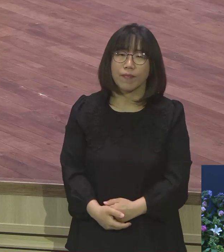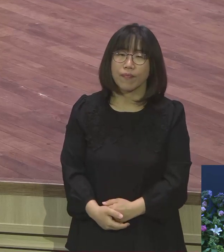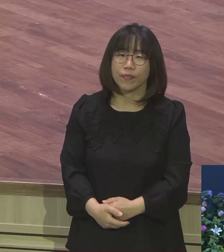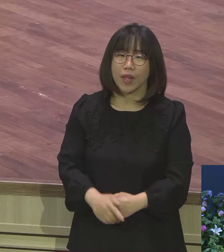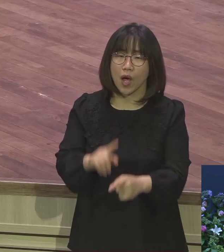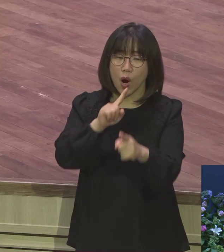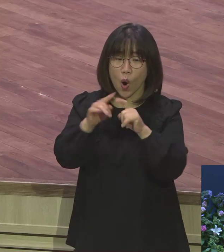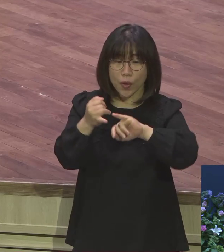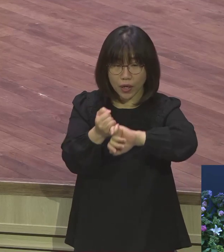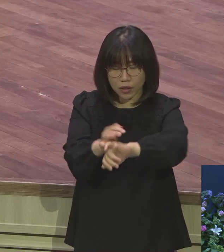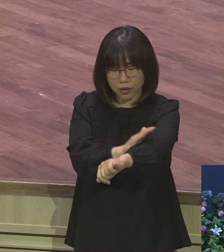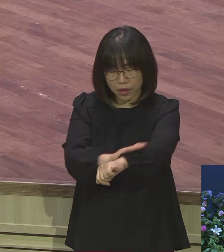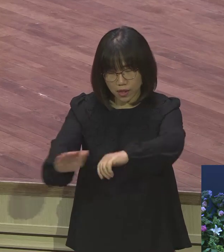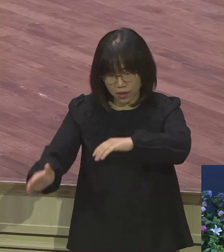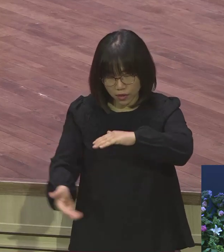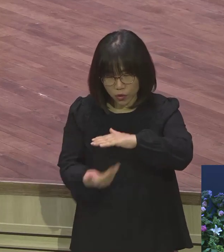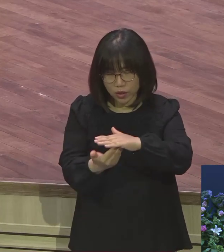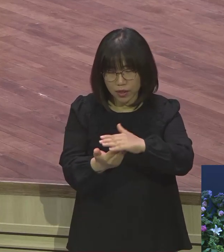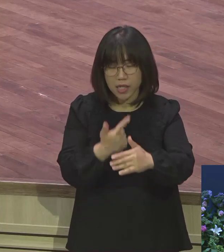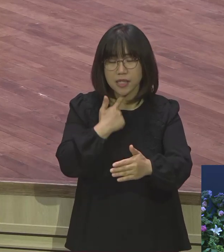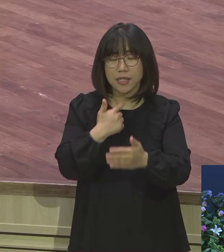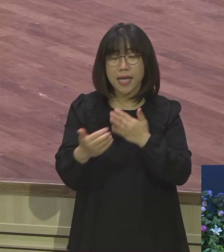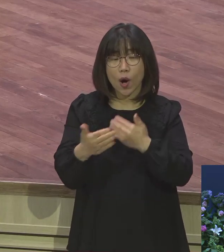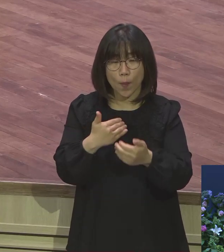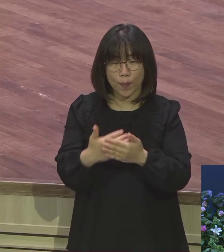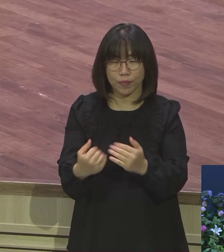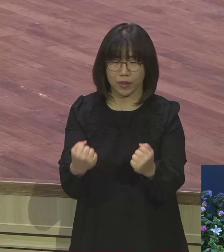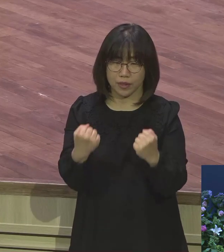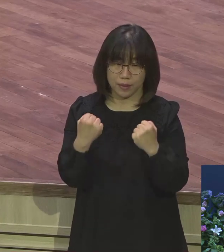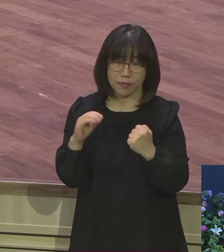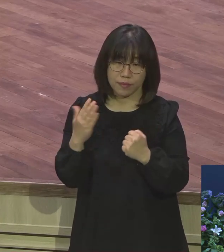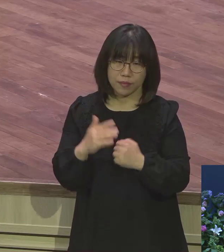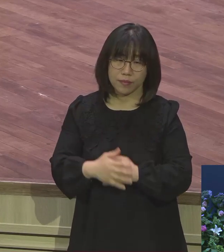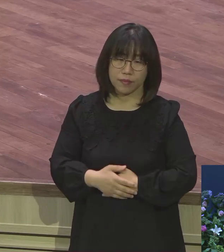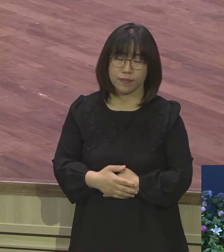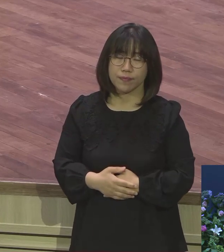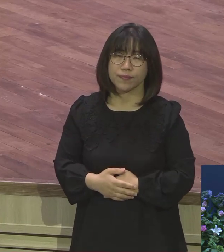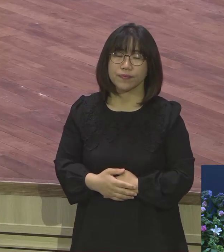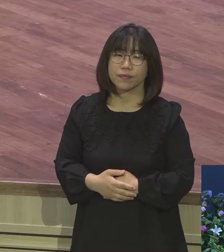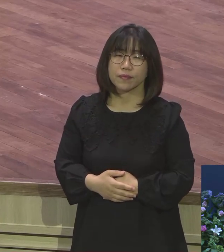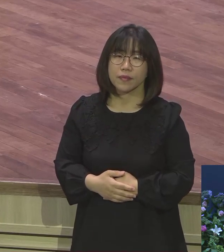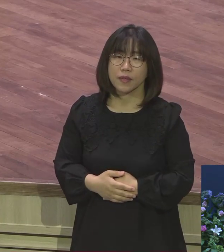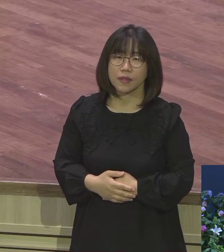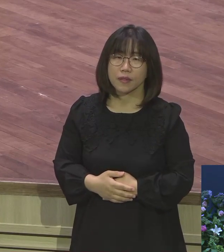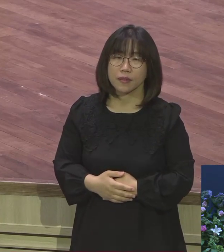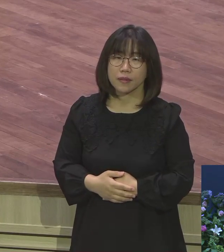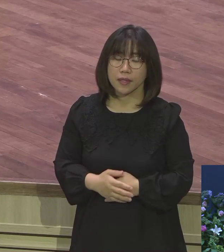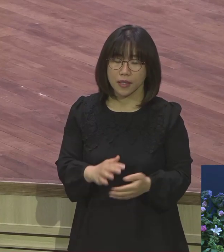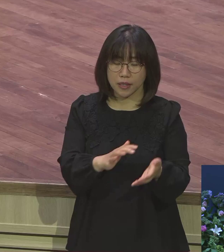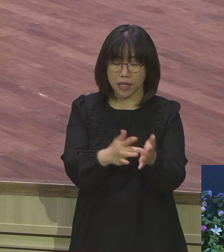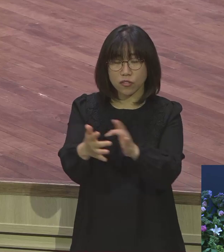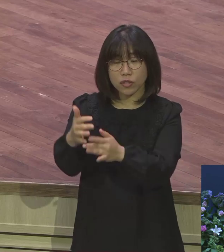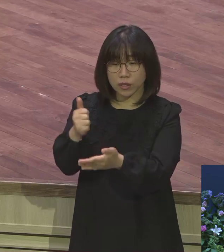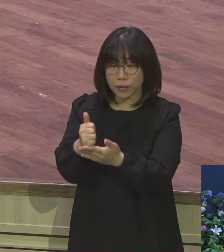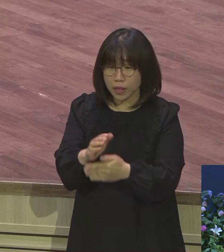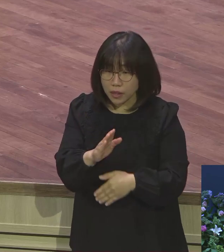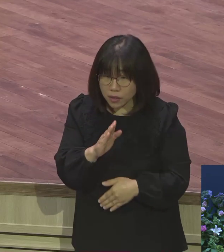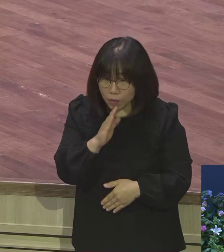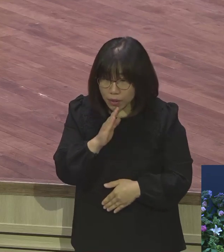되지는 언약 체험을 하게 된단 말이에요. 여러분 삶의 현장에서요. 예수가 그리스도 인생 모든 문제 해결자 이렇게